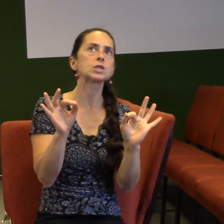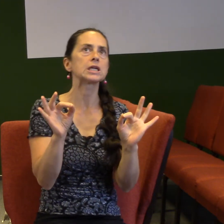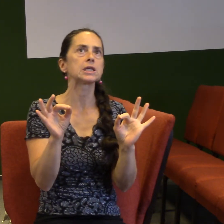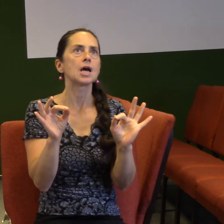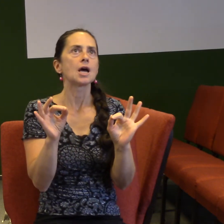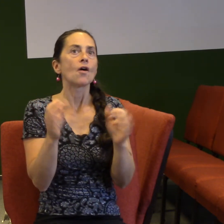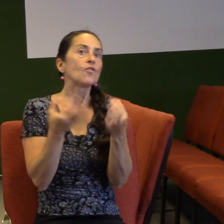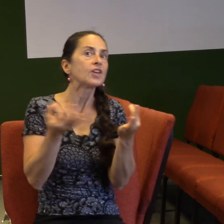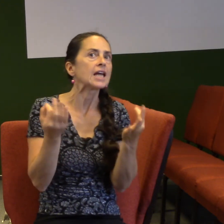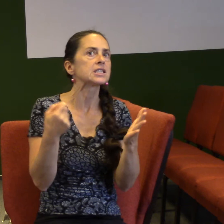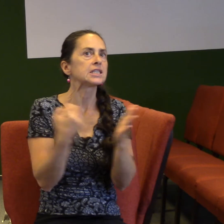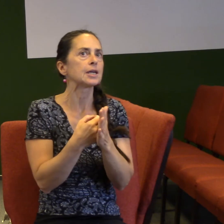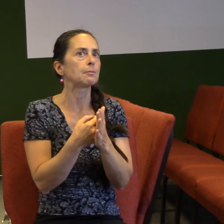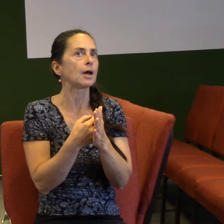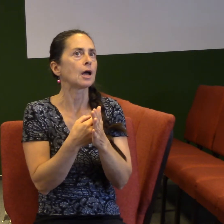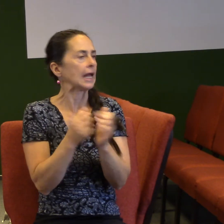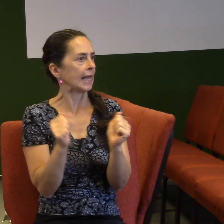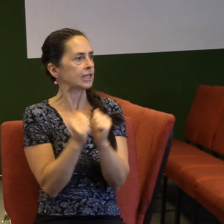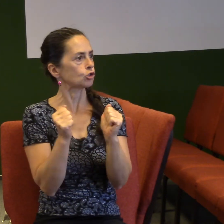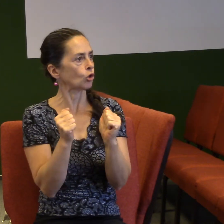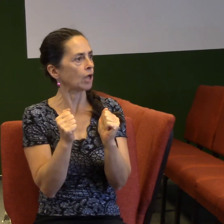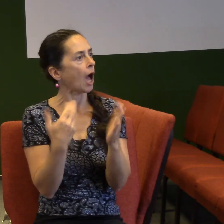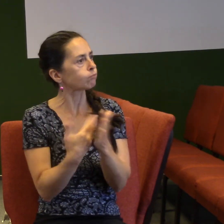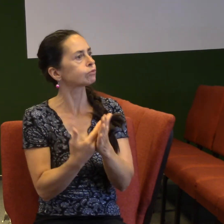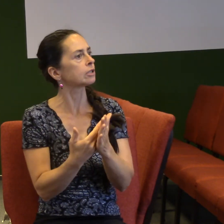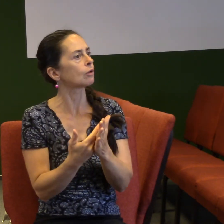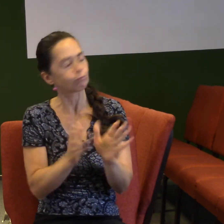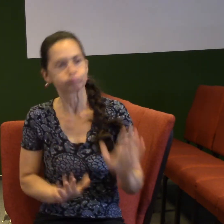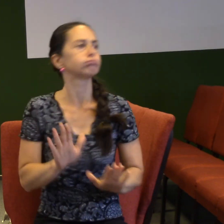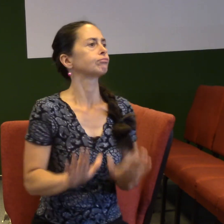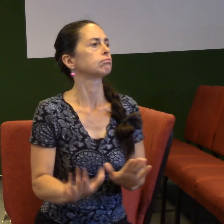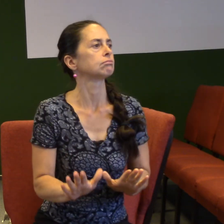Zkusit jít úplně i do věcí, které nejsou úplně pevné a nejsou úplně